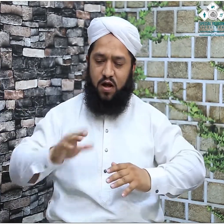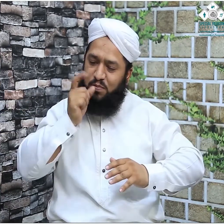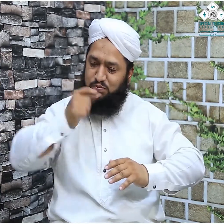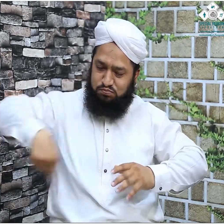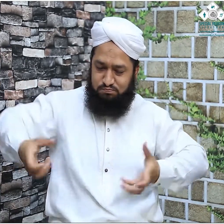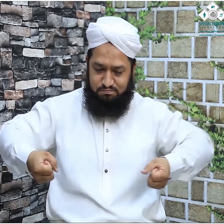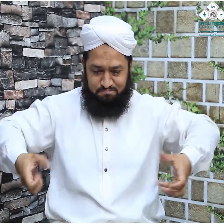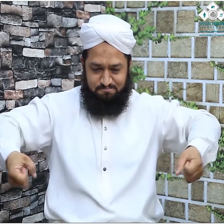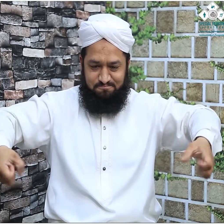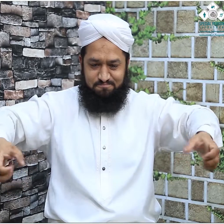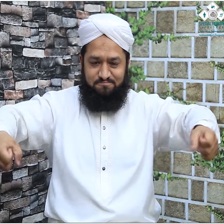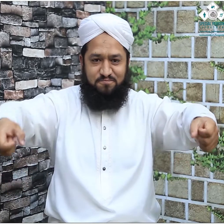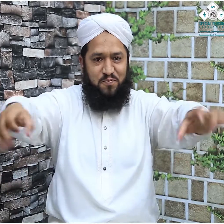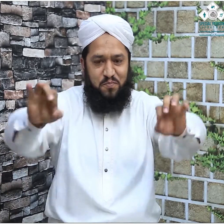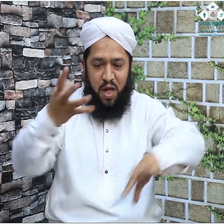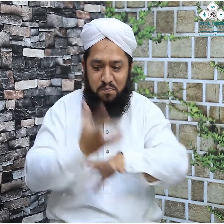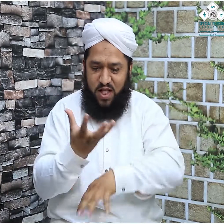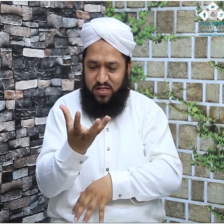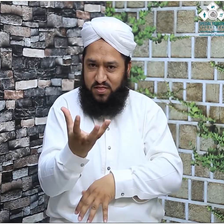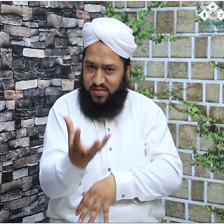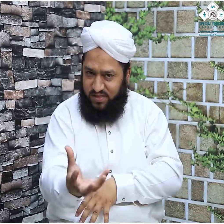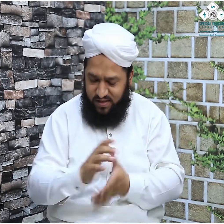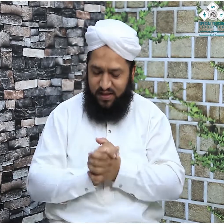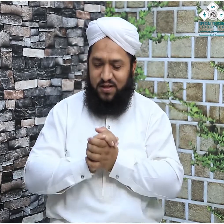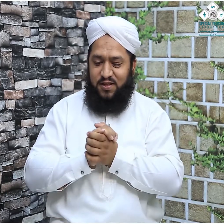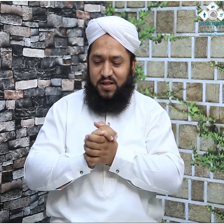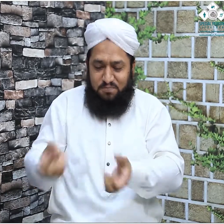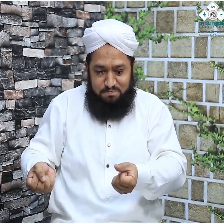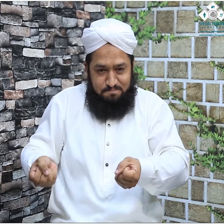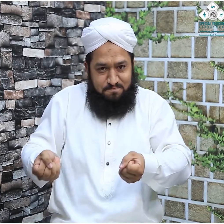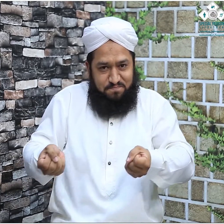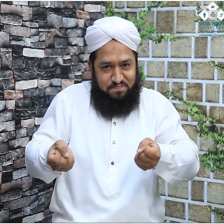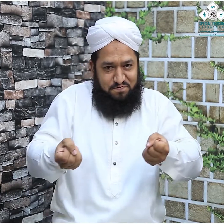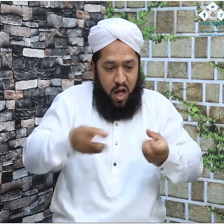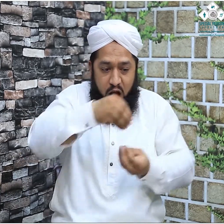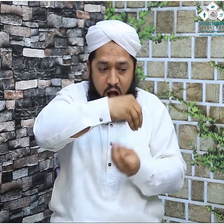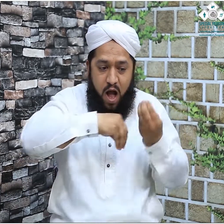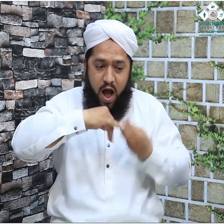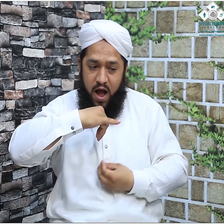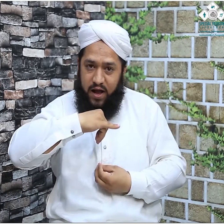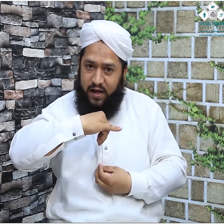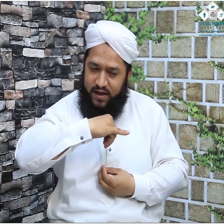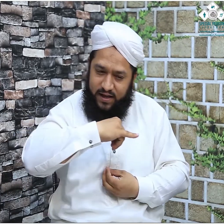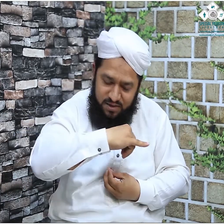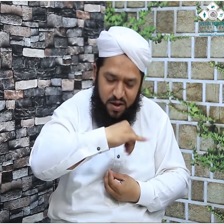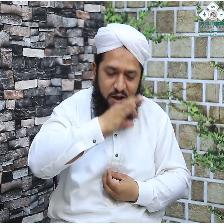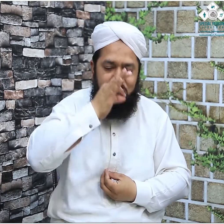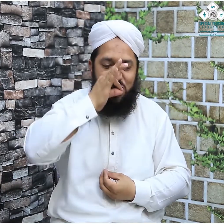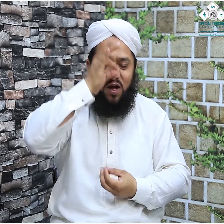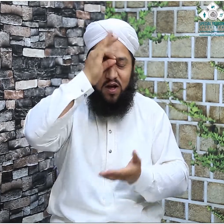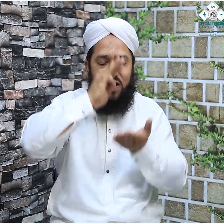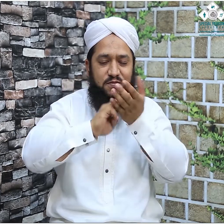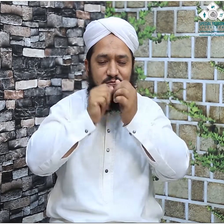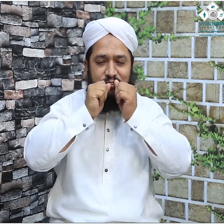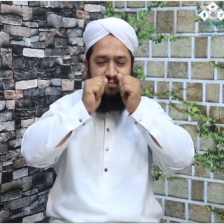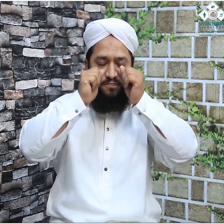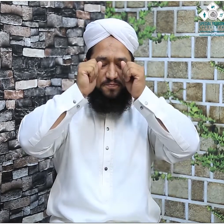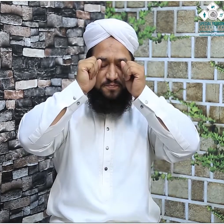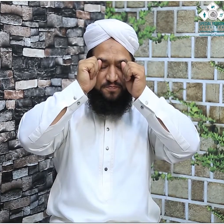قریب لائے گیا اور ہمارے آقا مدینے والے مصطفیٰ صلی اللہ علیہ وسلم نے اپنے مبارک ہاتھوں سے حجرِ اسوط کو اس جگہ پر لگا